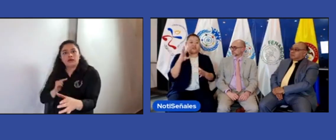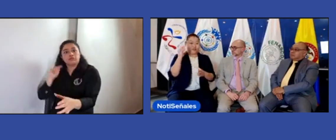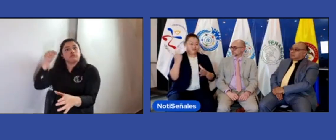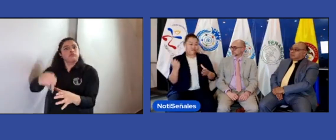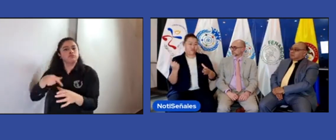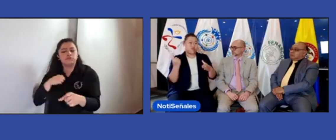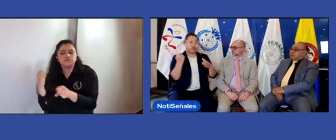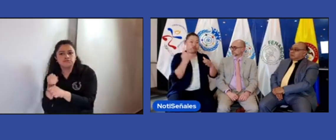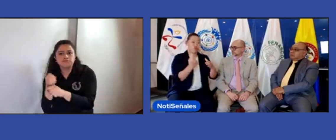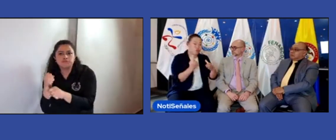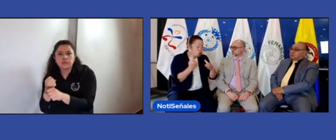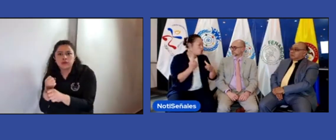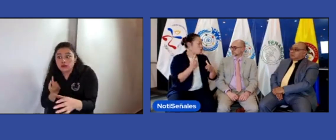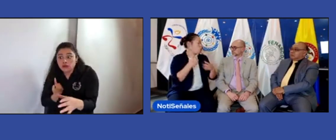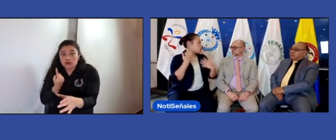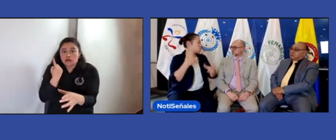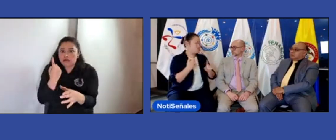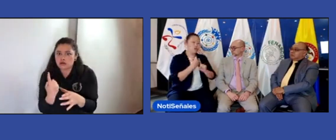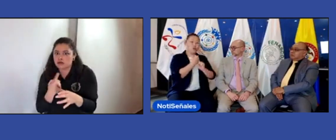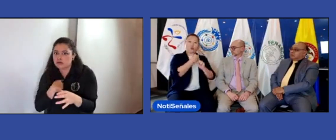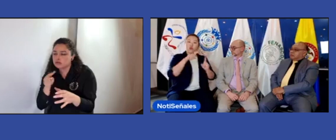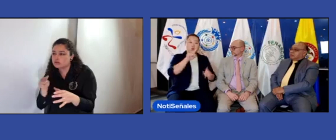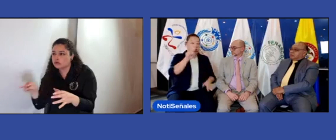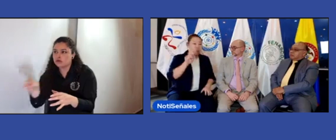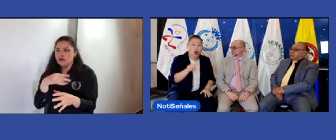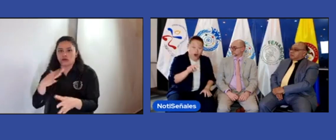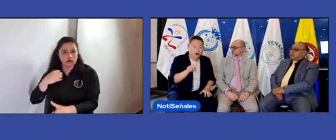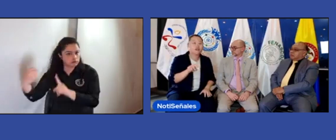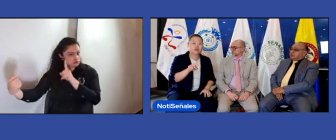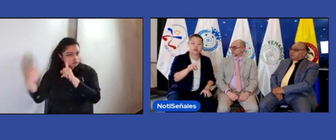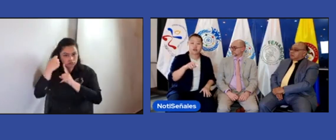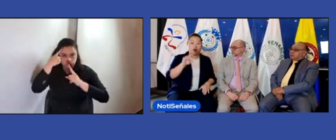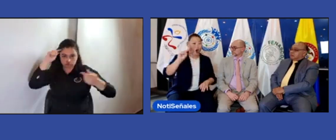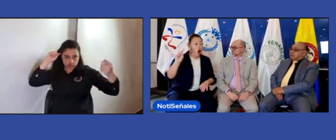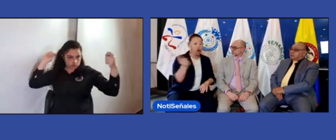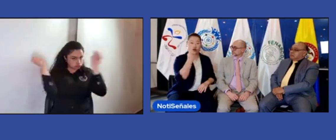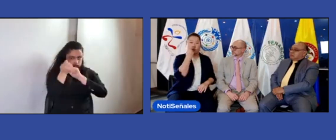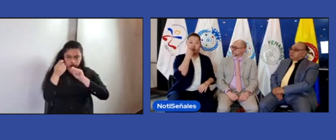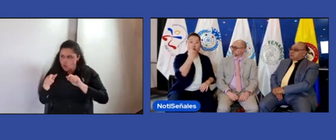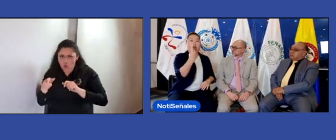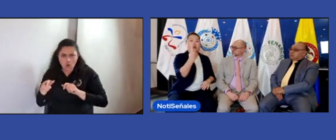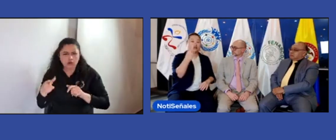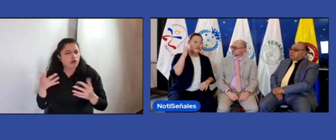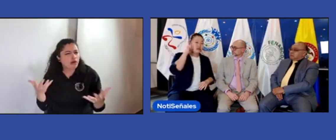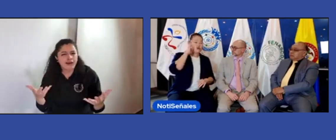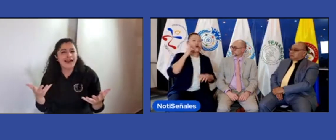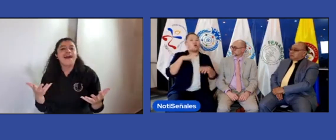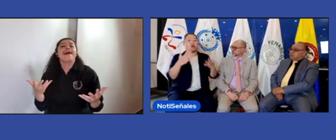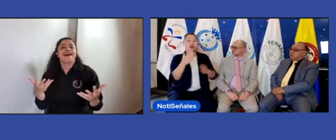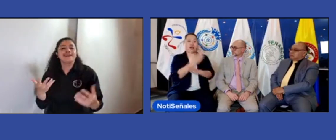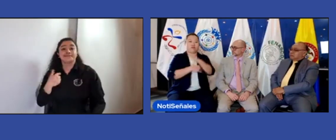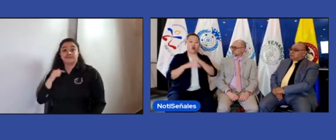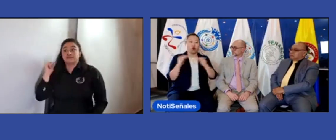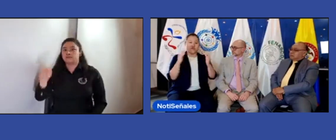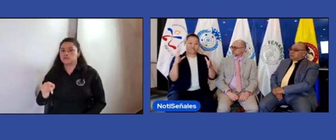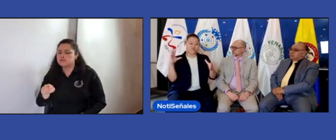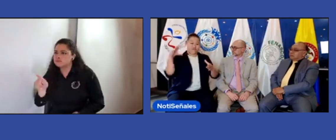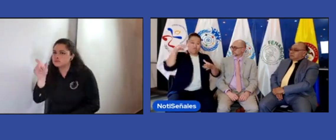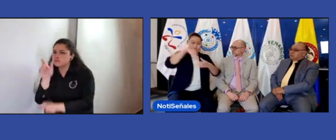fue desde el año pasado. El poder estar en ese espacio, pues, nos ha generado muchísimo impacto. Somos